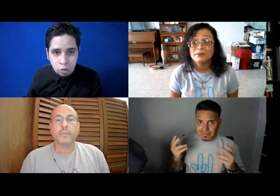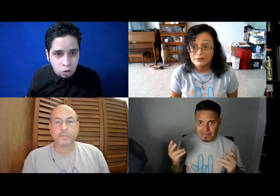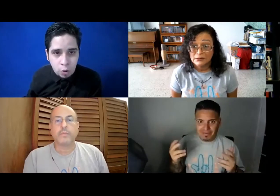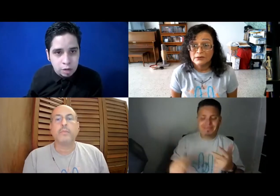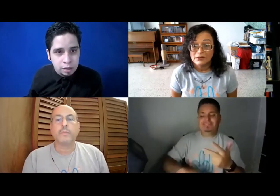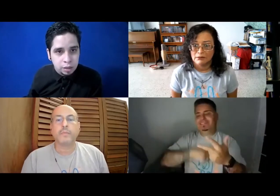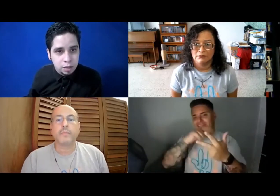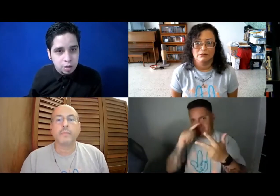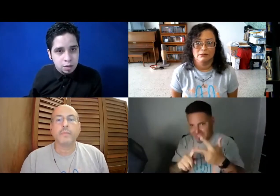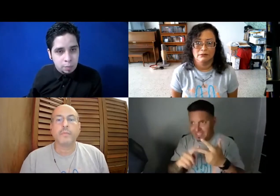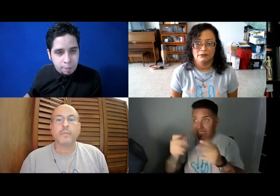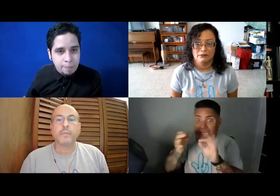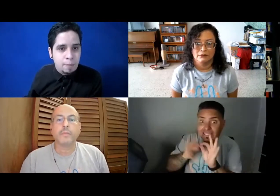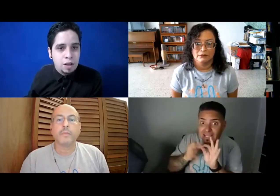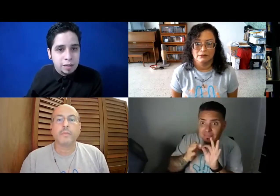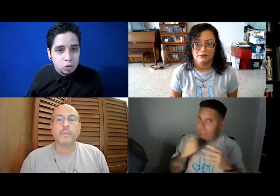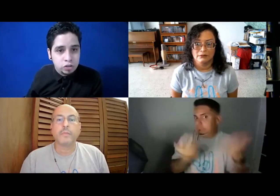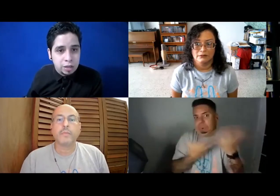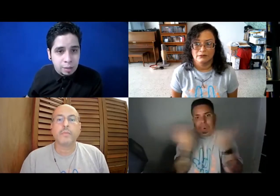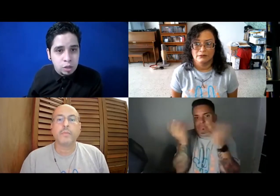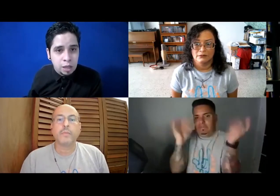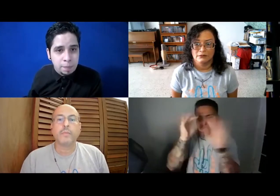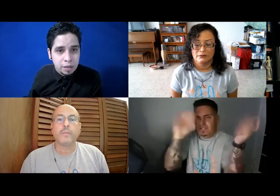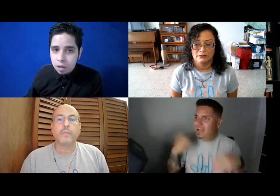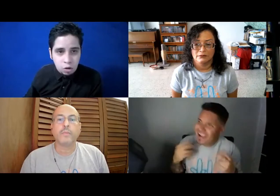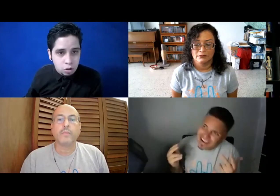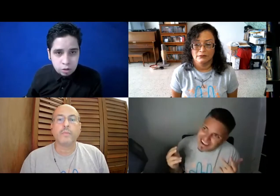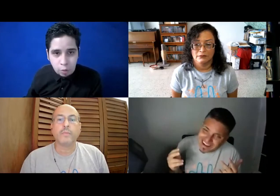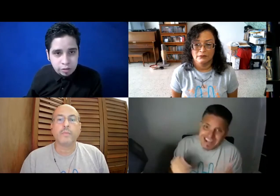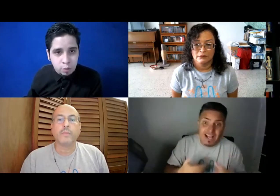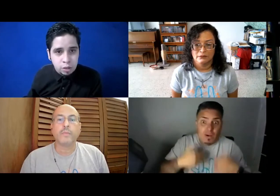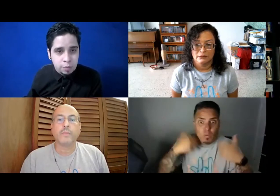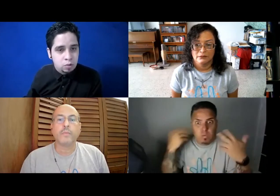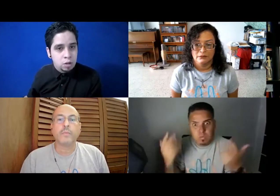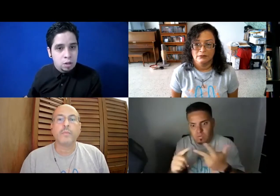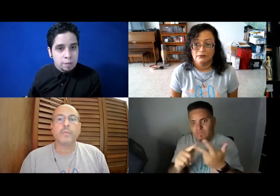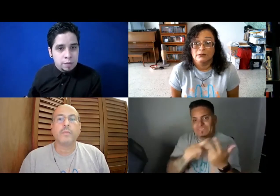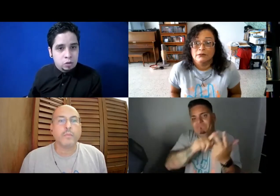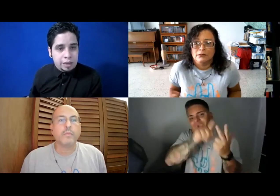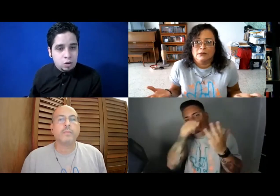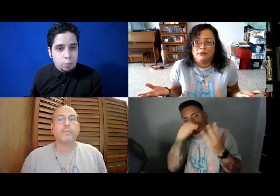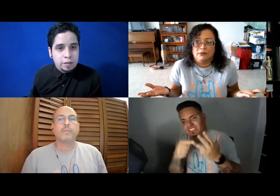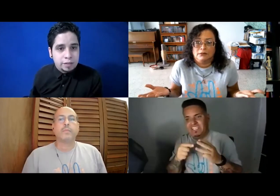no, no puedo escribirte, yo, pues mira, vamos a hacer entonces, traemos un intérprete, no, tampoco se puede, pero entonces, ¿qué yo puedo hacer?